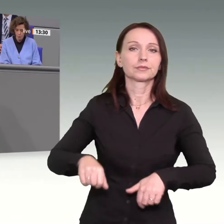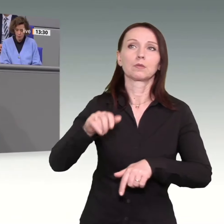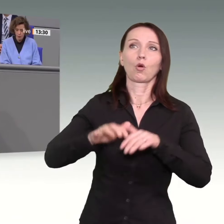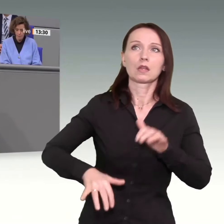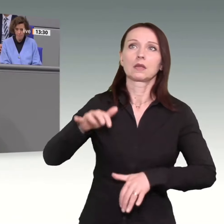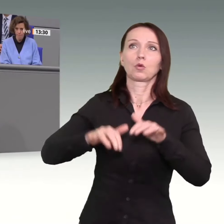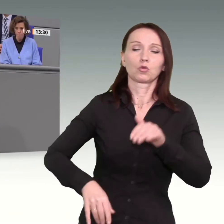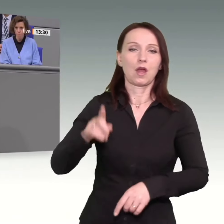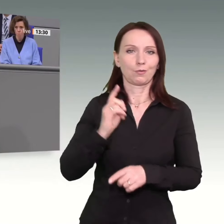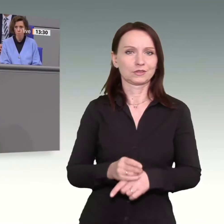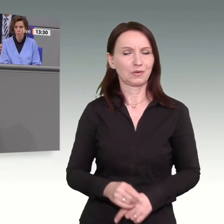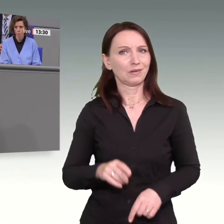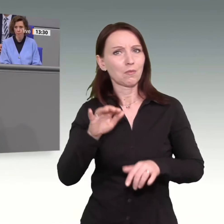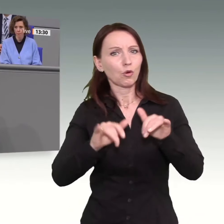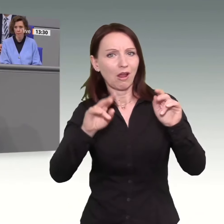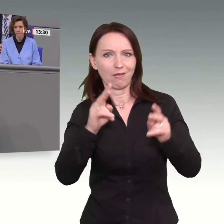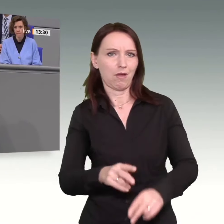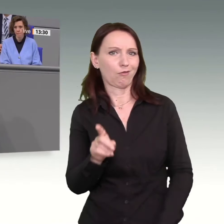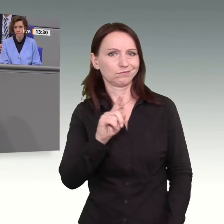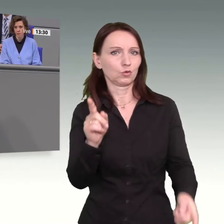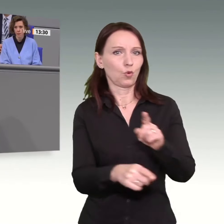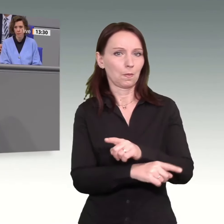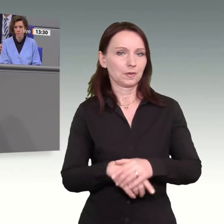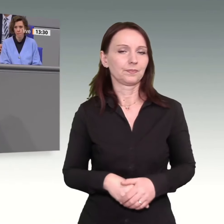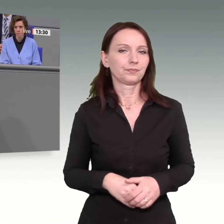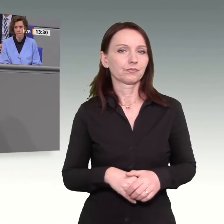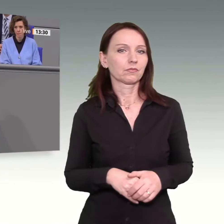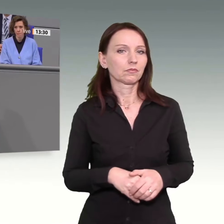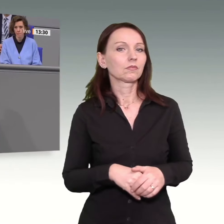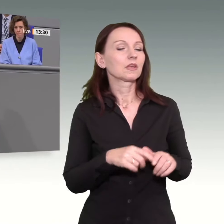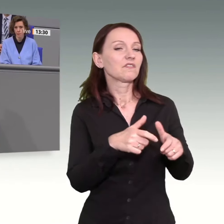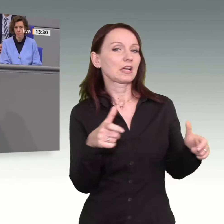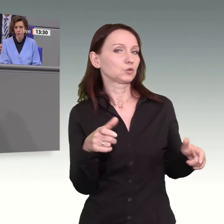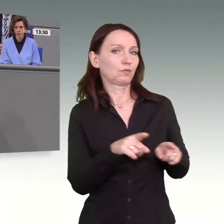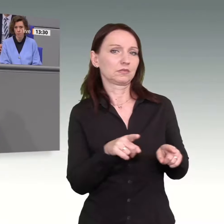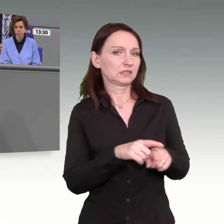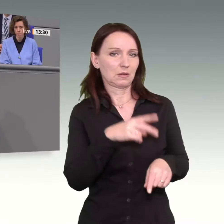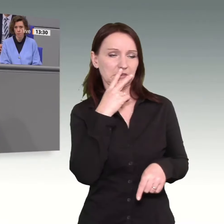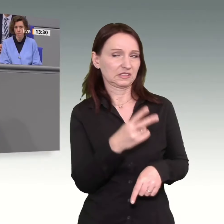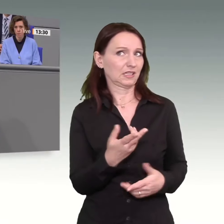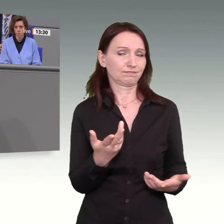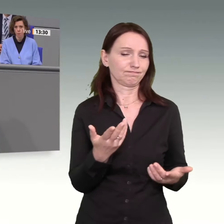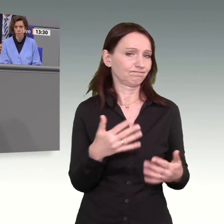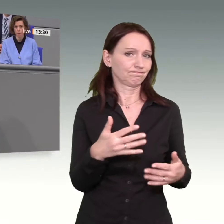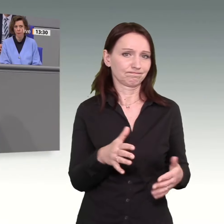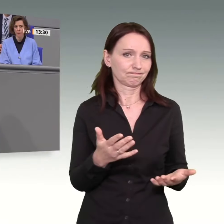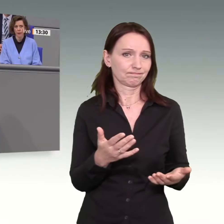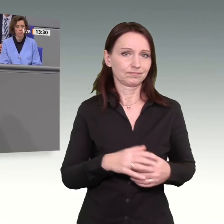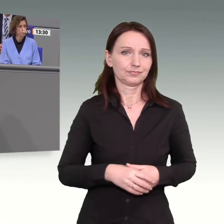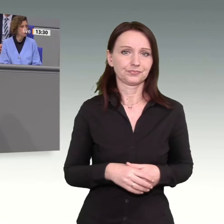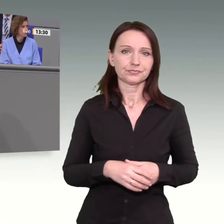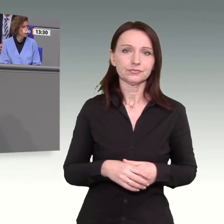von wegen Bürokratieabbau. Beim Wachstum sieht es ebenfalls äußerst bescheiden aus. Kontraktion in